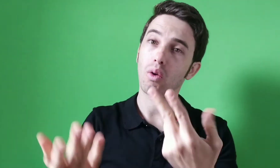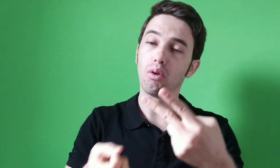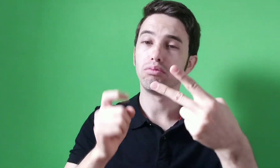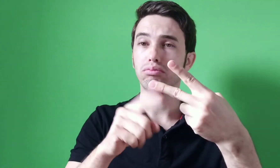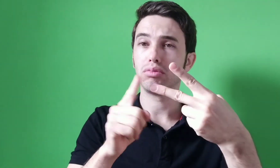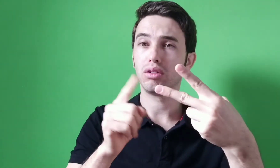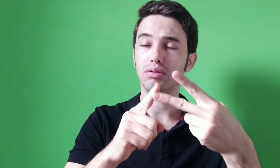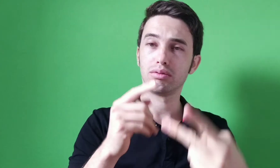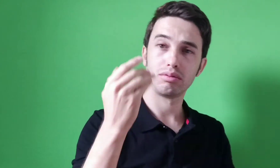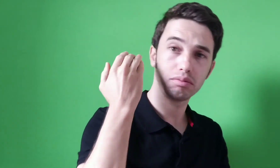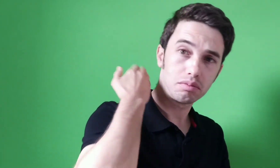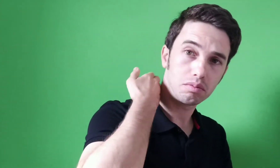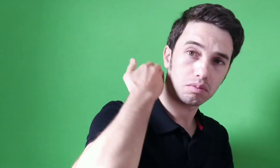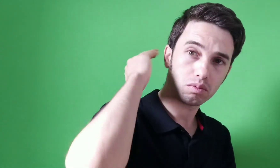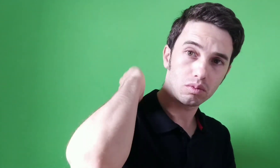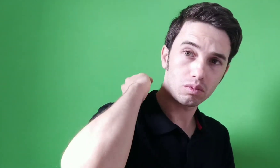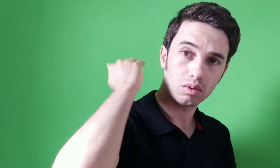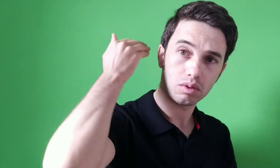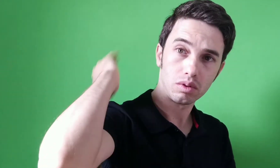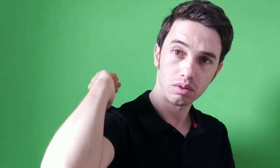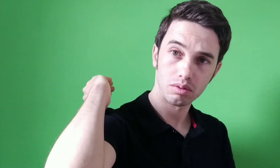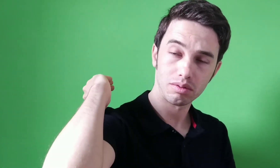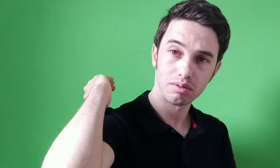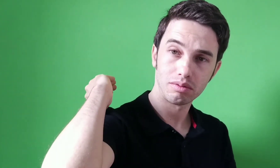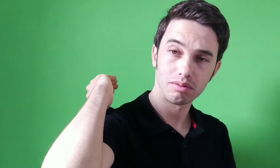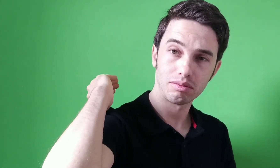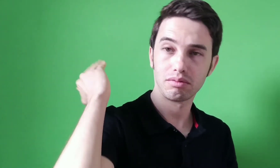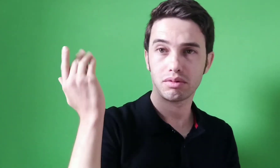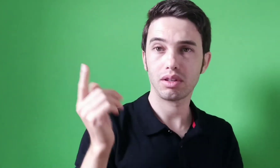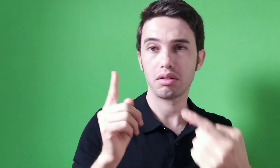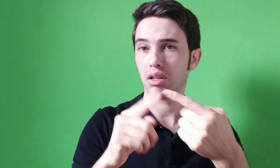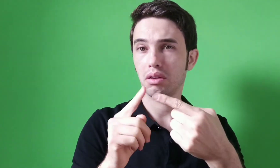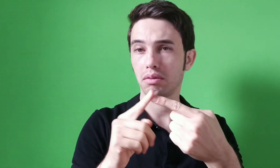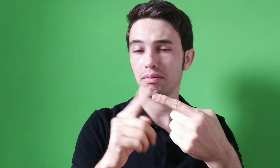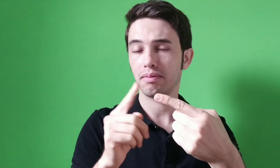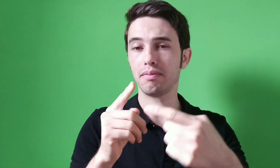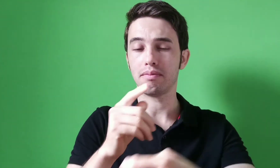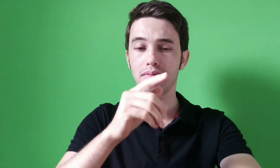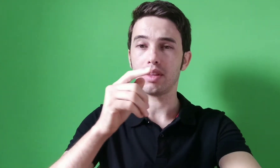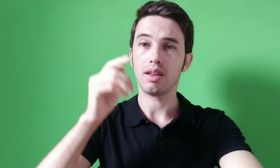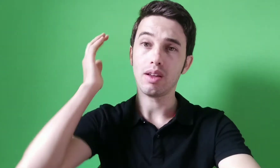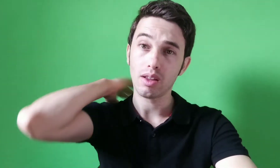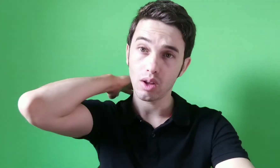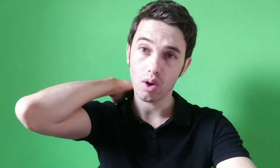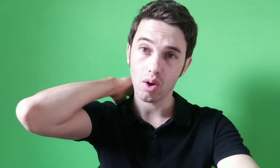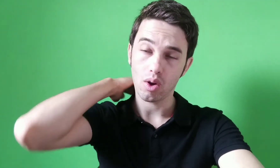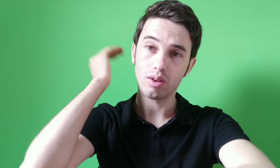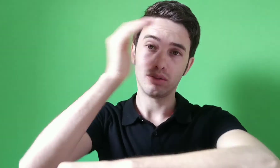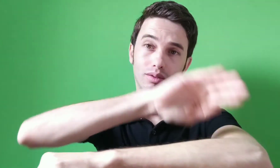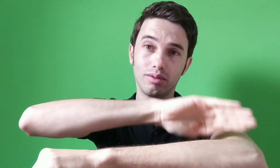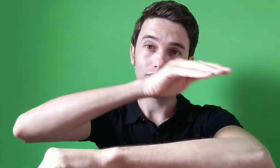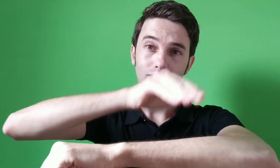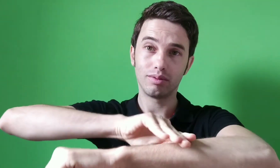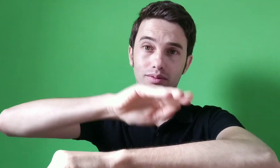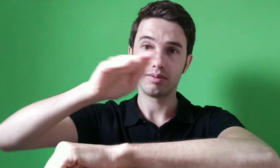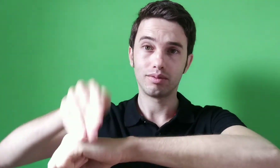corcovas no braço. Ou você pode fazer as duas corcovas nas próprias costas. Então, novamente,